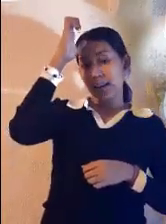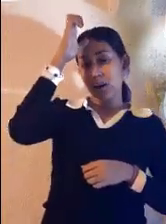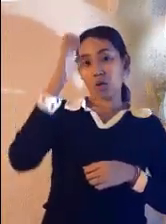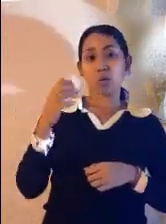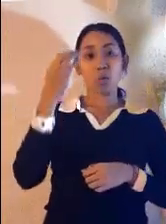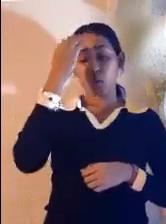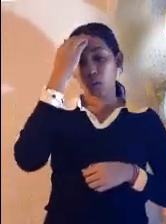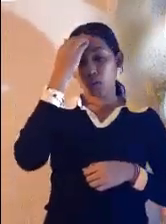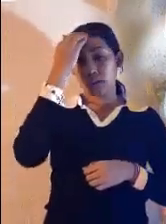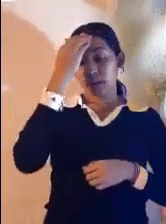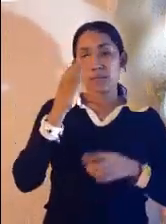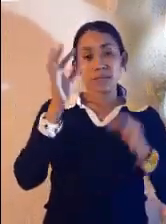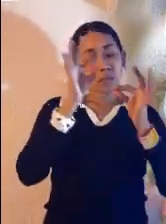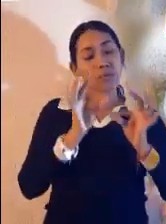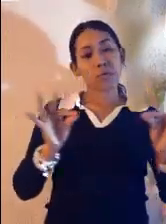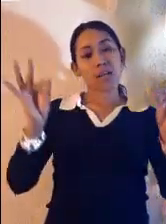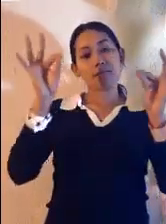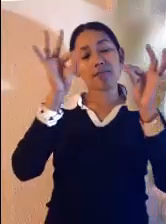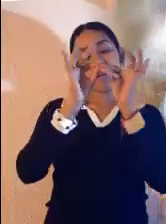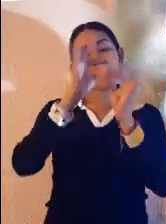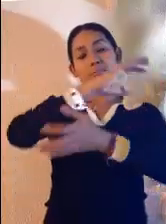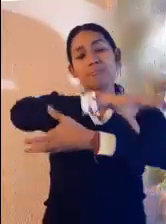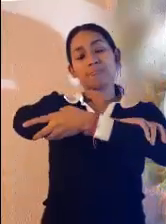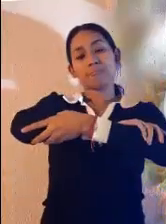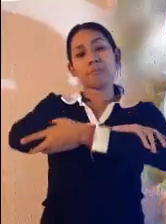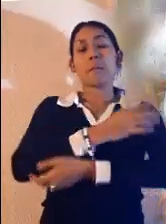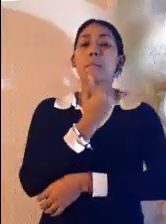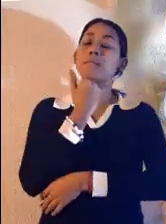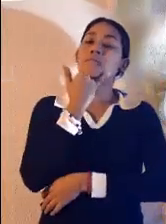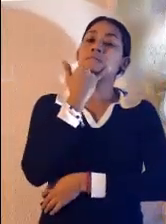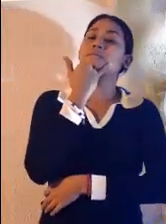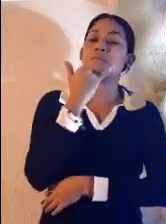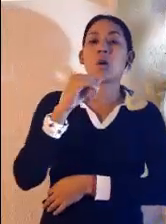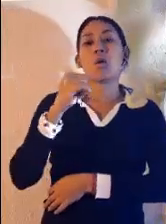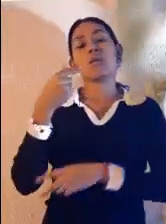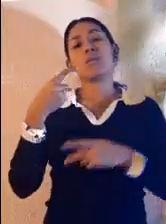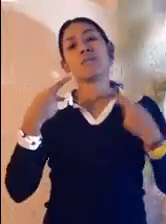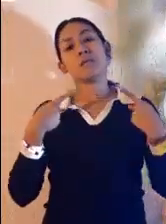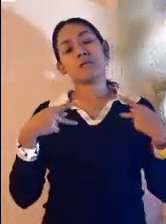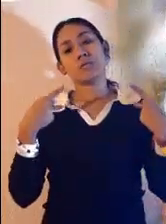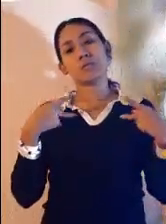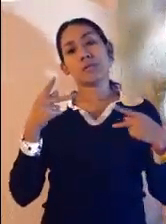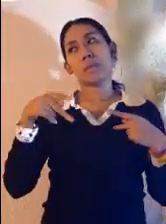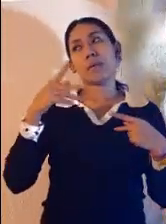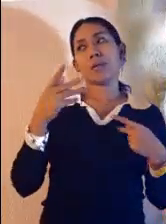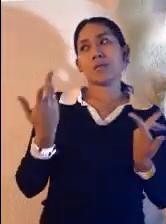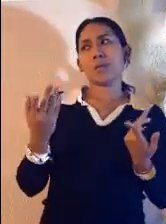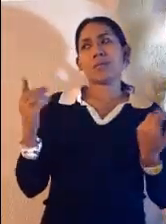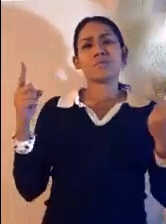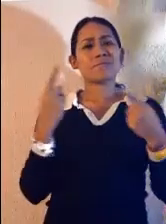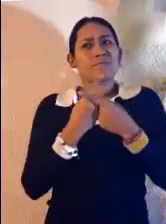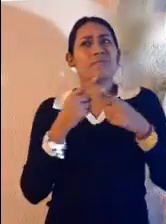Eucaristía esperando que se pueda reconciliar. Pero lo incongruente del caso